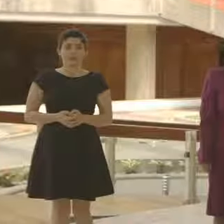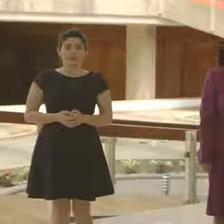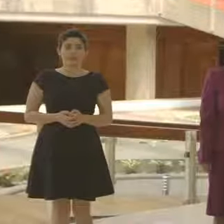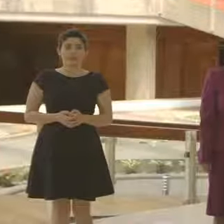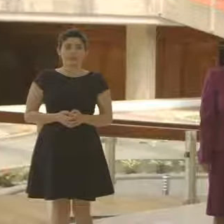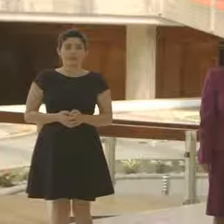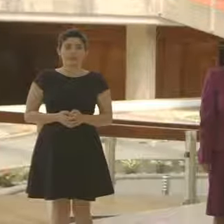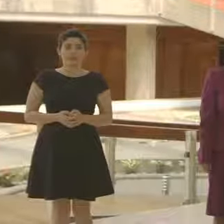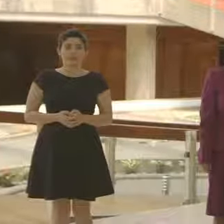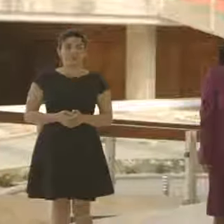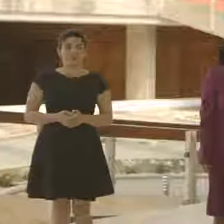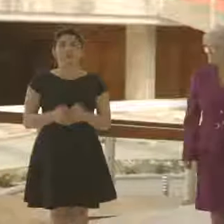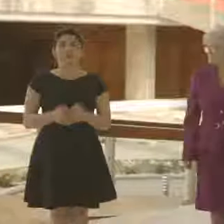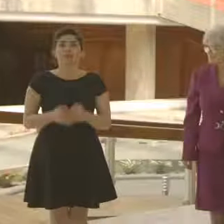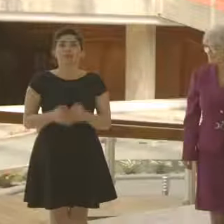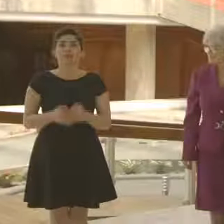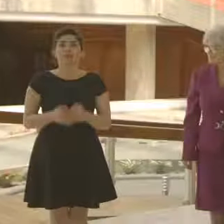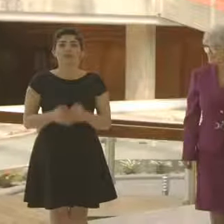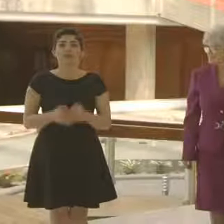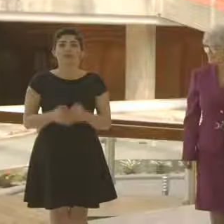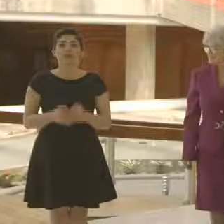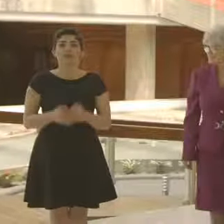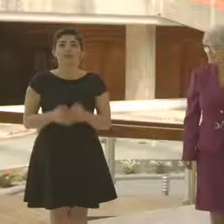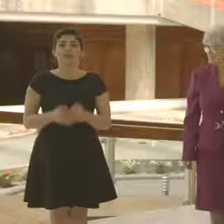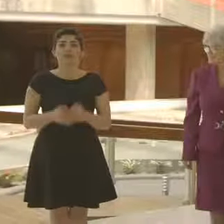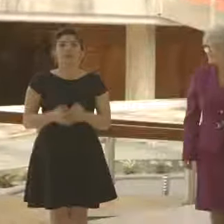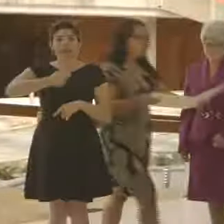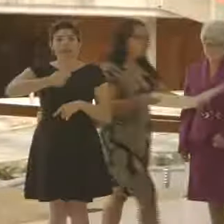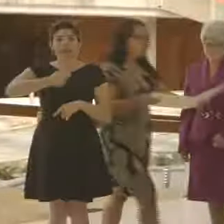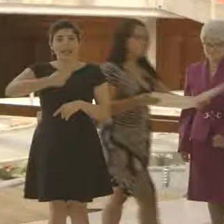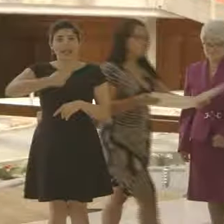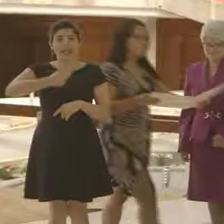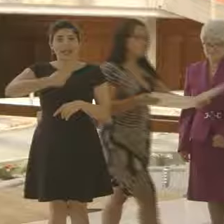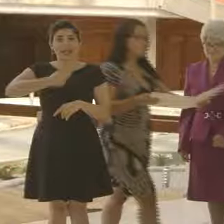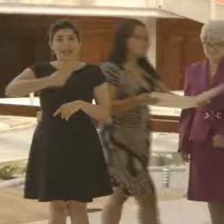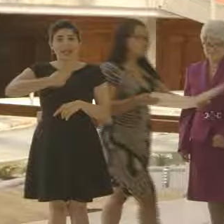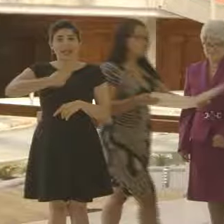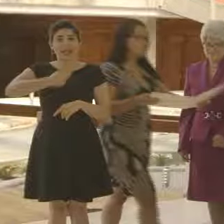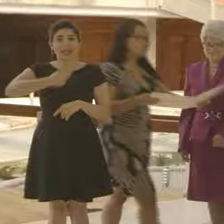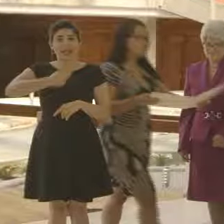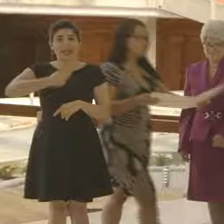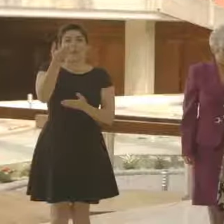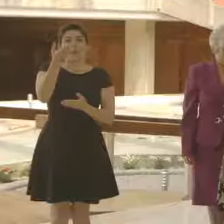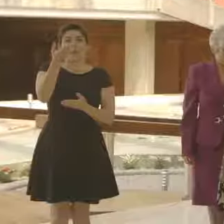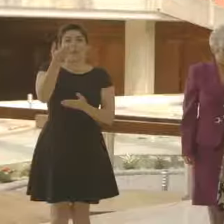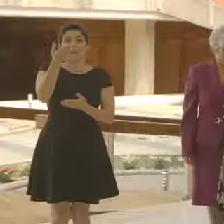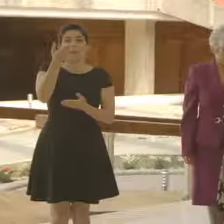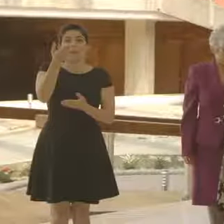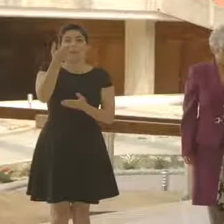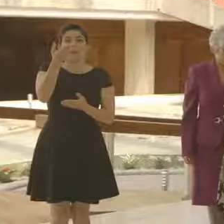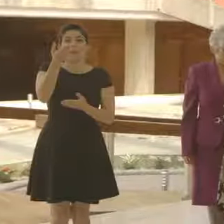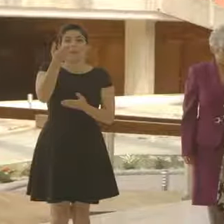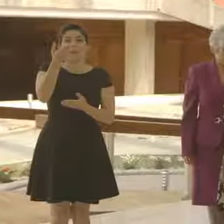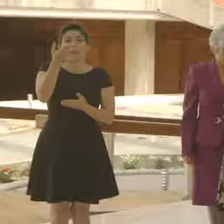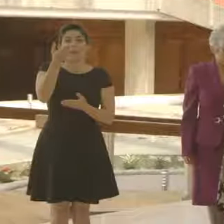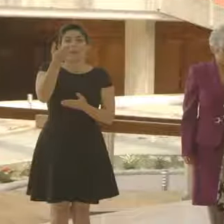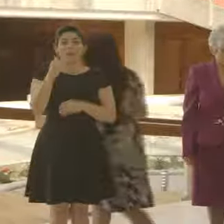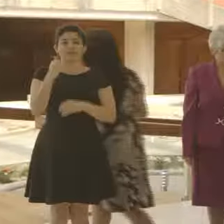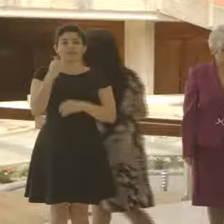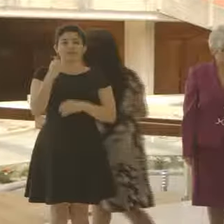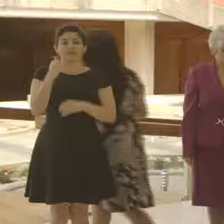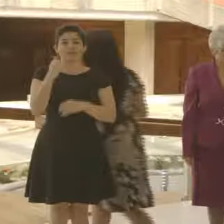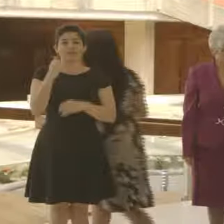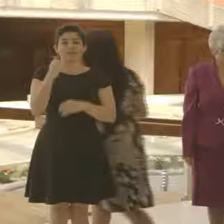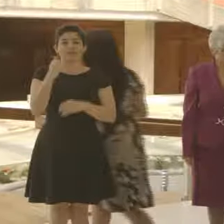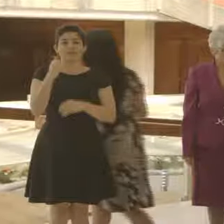se procede con la firma del decreto sobre la fijación del aumento salarial que lo establece en